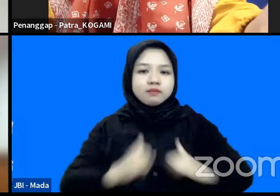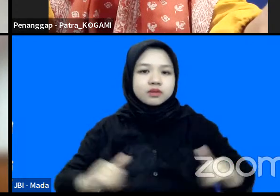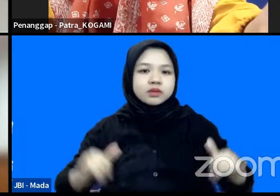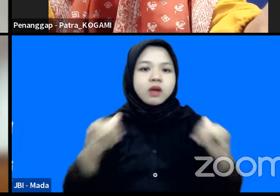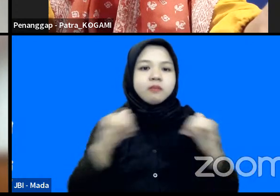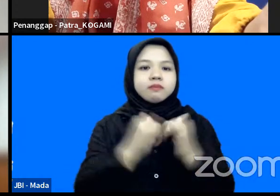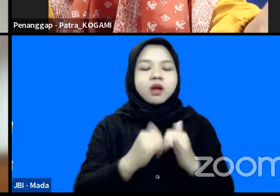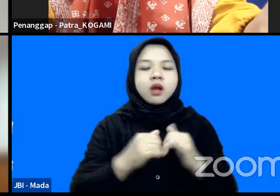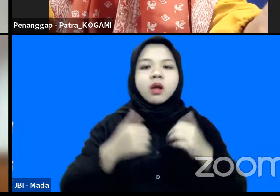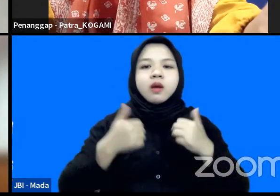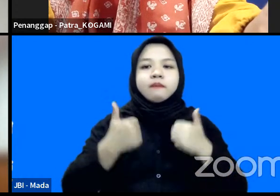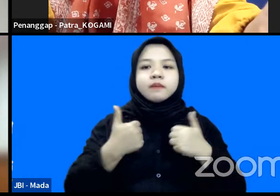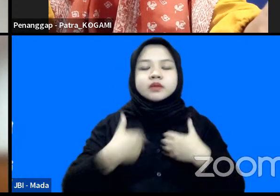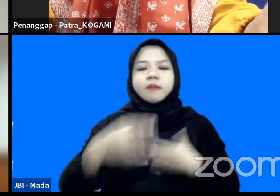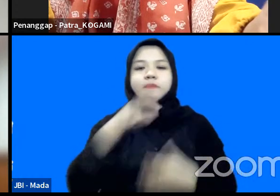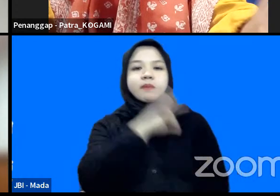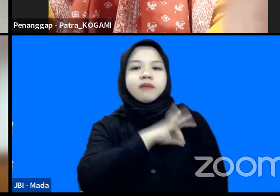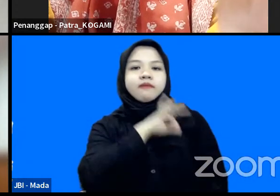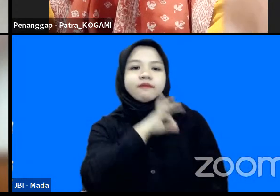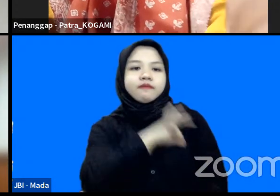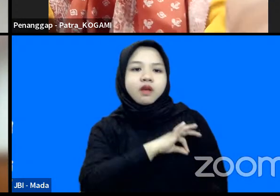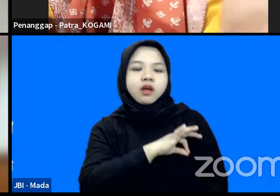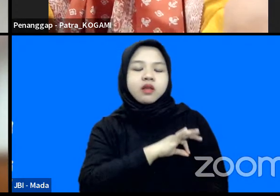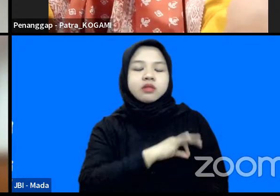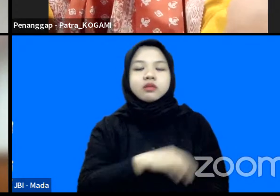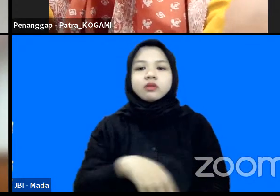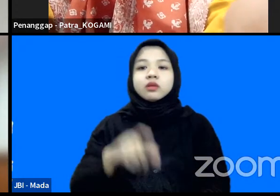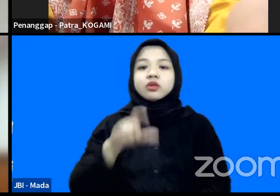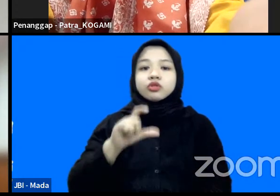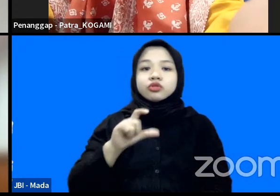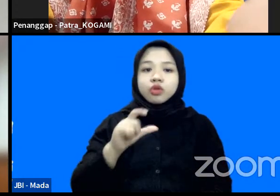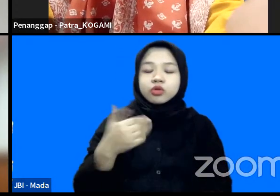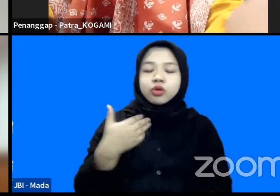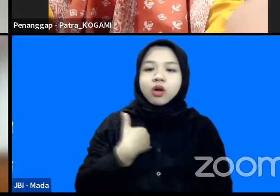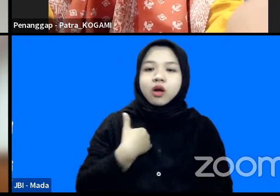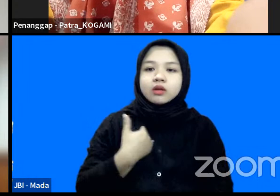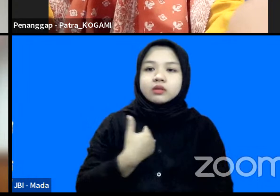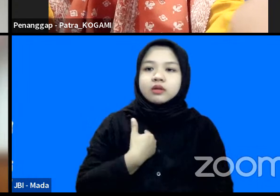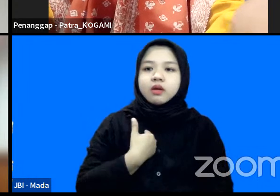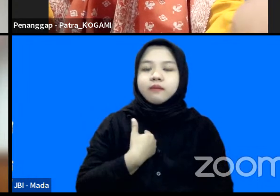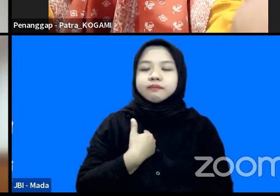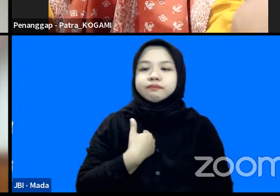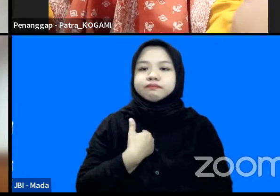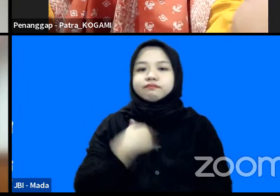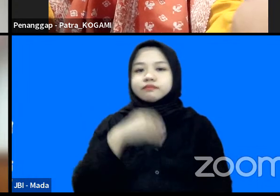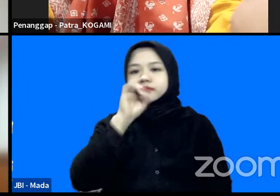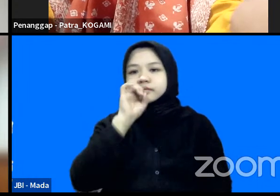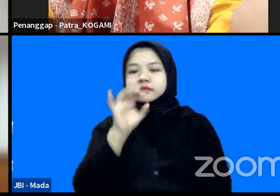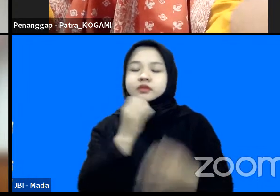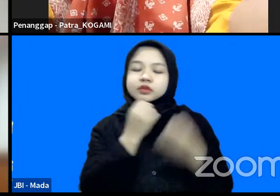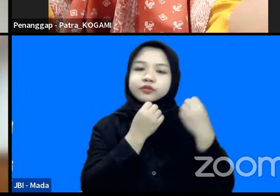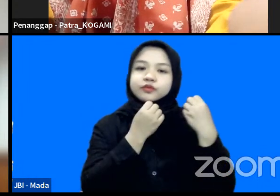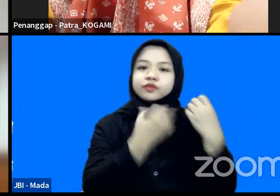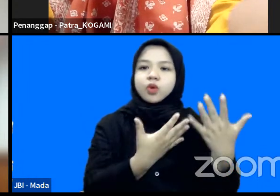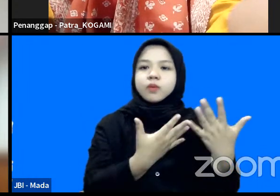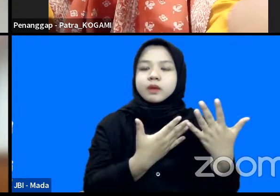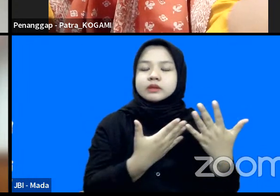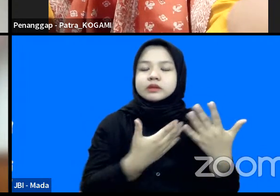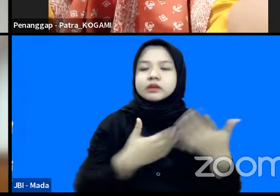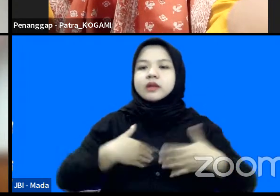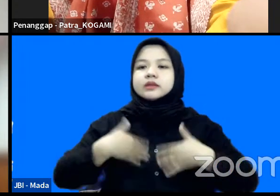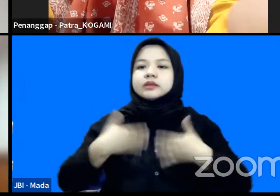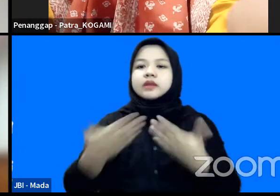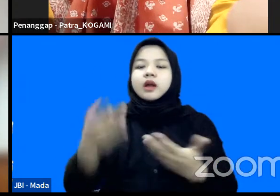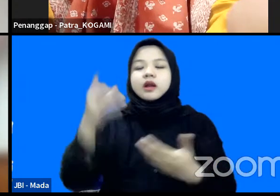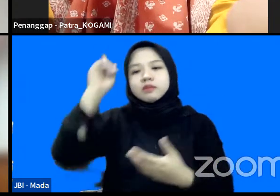dapat dimanfaatkan nantinya misalkan tadi ada kemudian penyampaian informasi yang kemudian diserahkan kepada